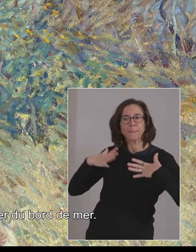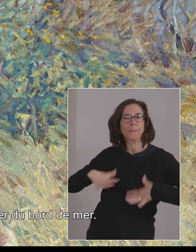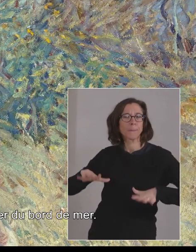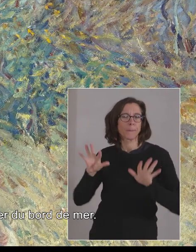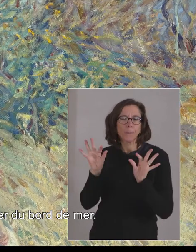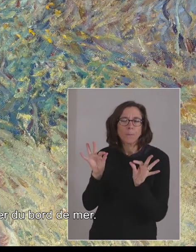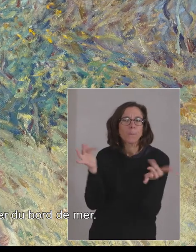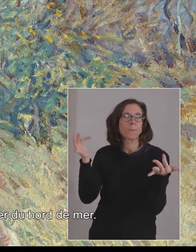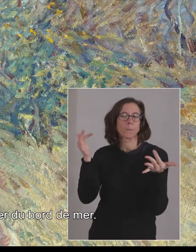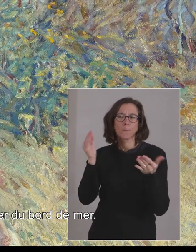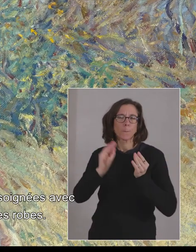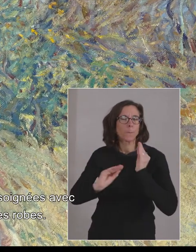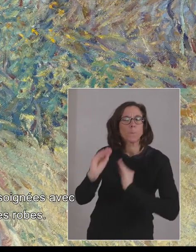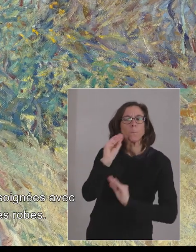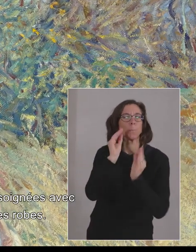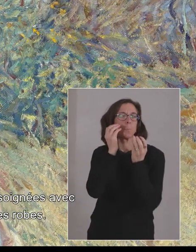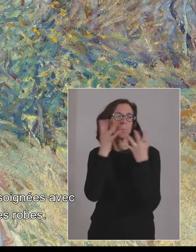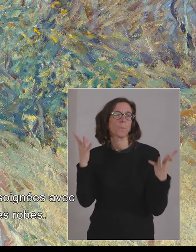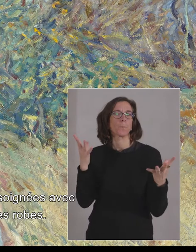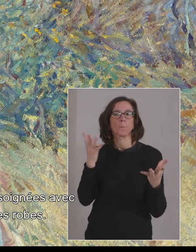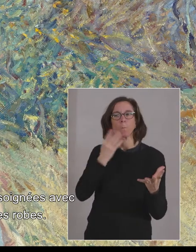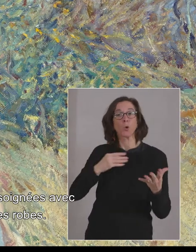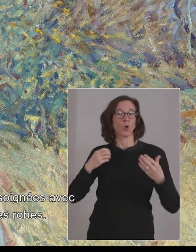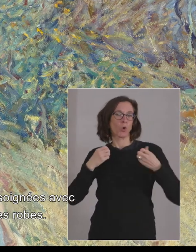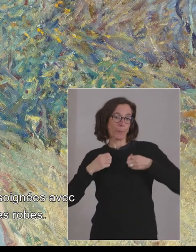avec des vêtements blancs, comme les robes.